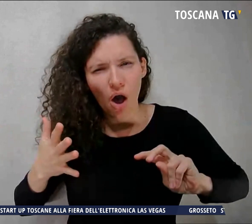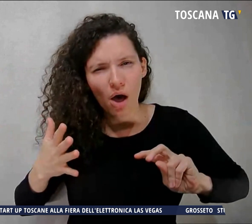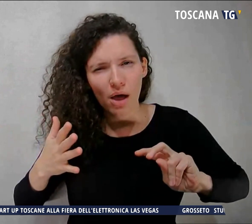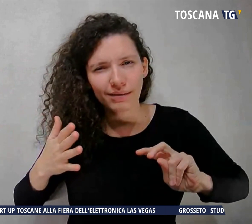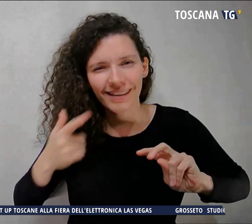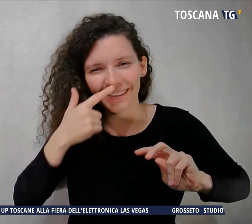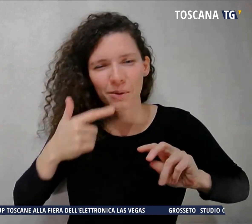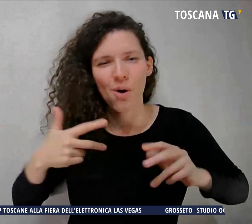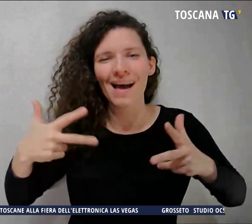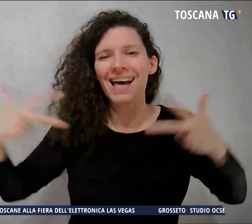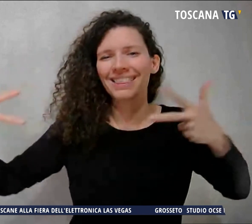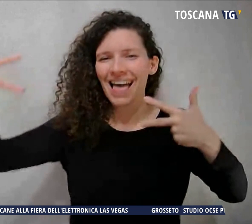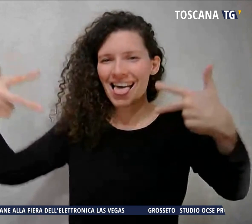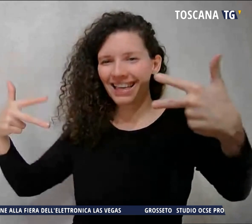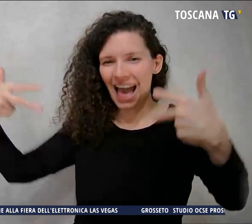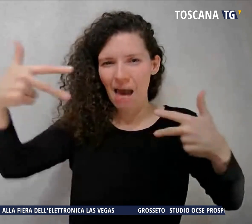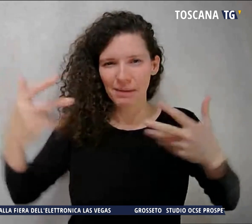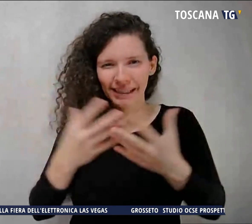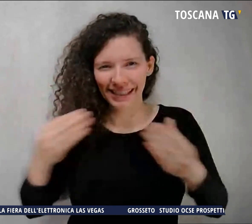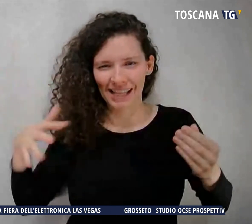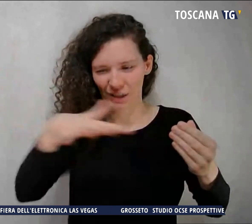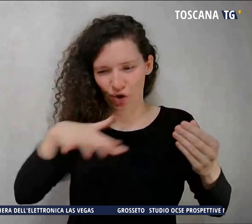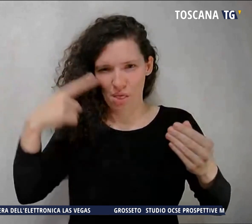telecamere distribuite nella zona.